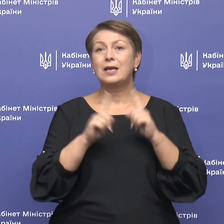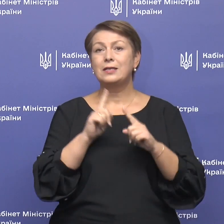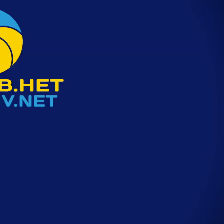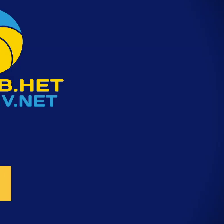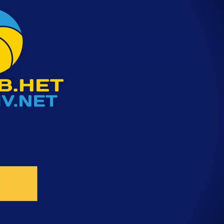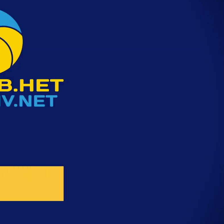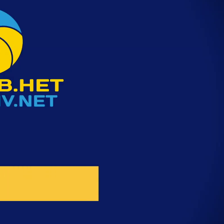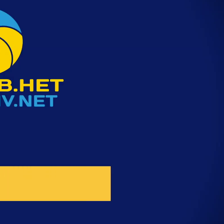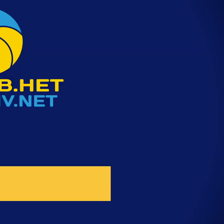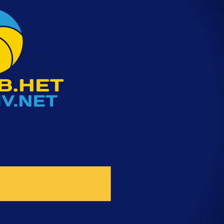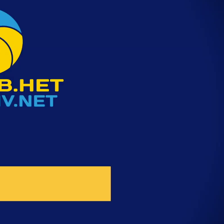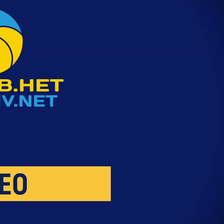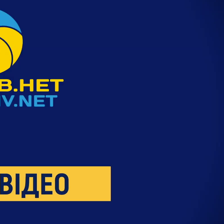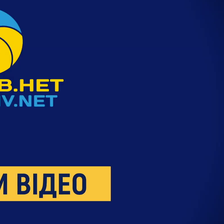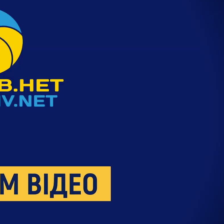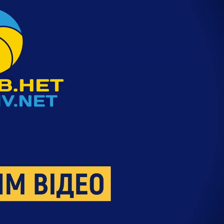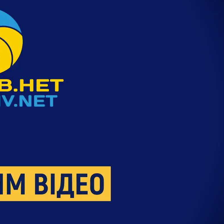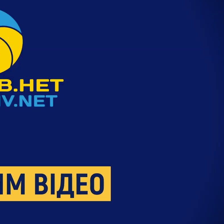комісії.